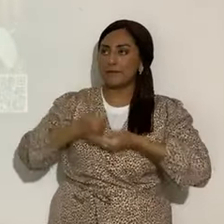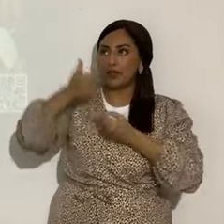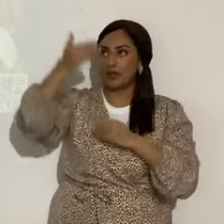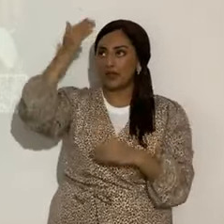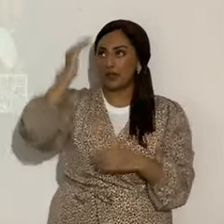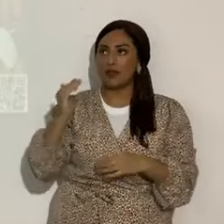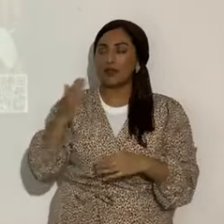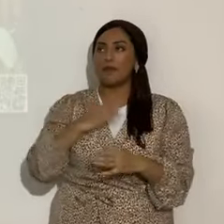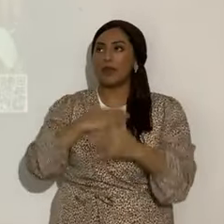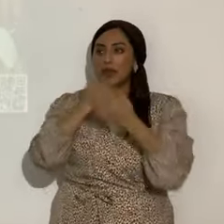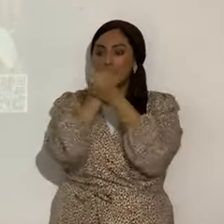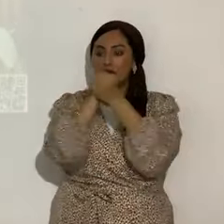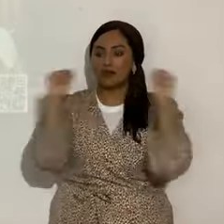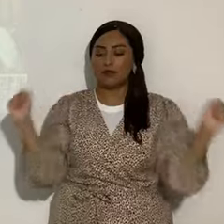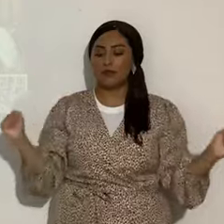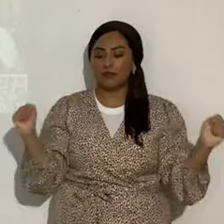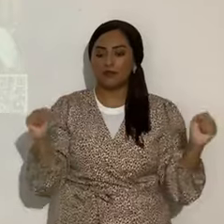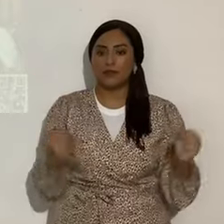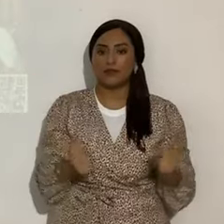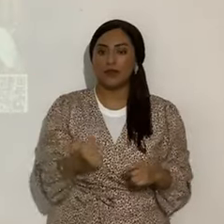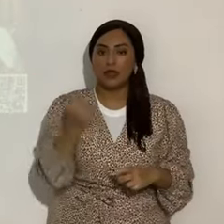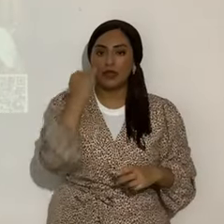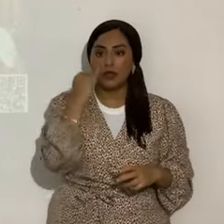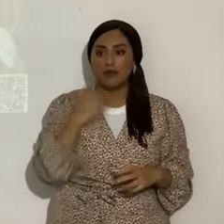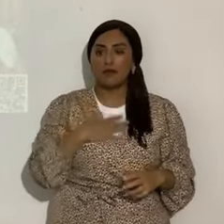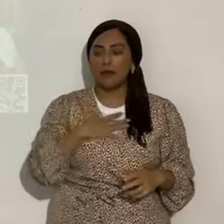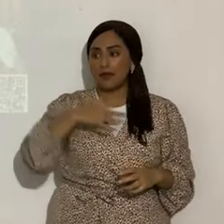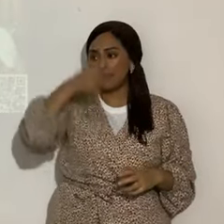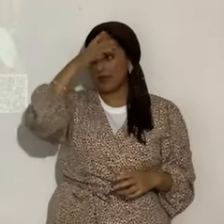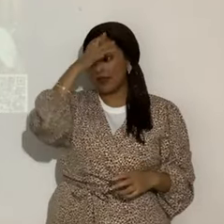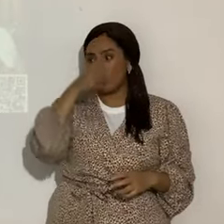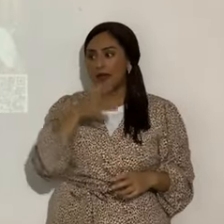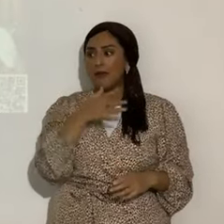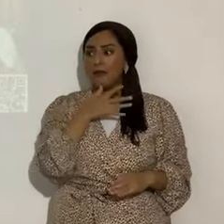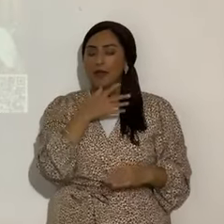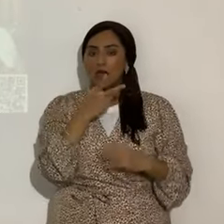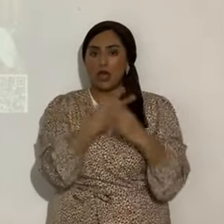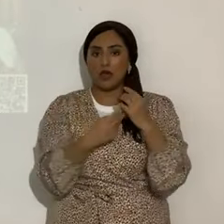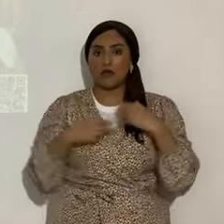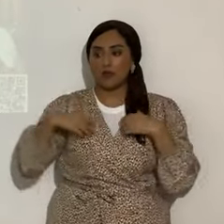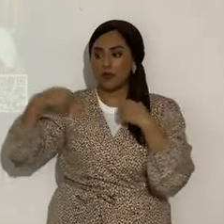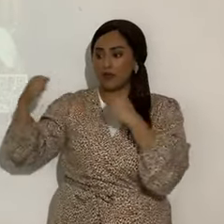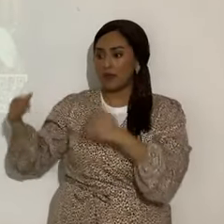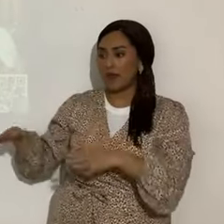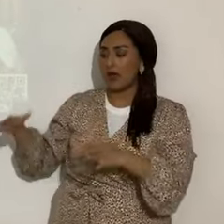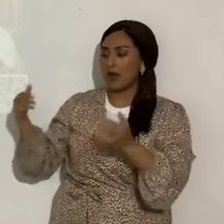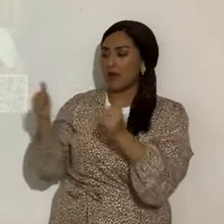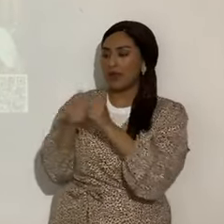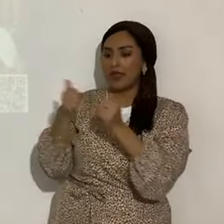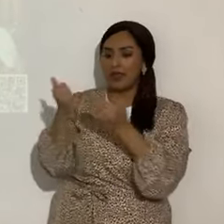dejes ni me desampares el ojín de mi salvación. Aunque mi padre y mi madre me dejaran, con todo Yahweh me recogerán.